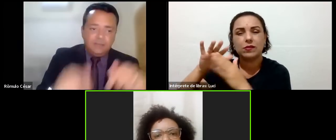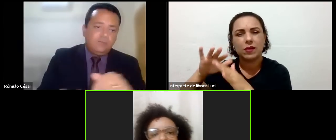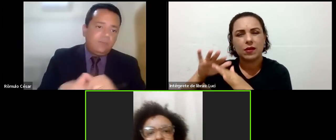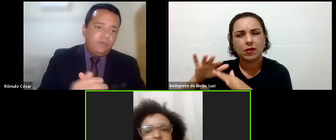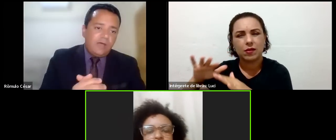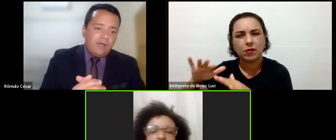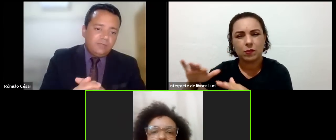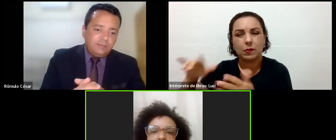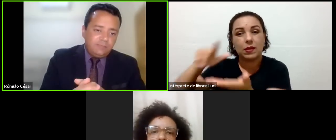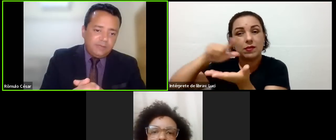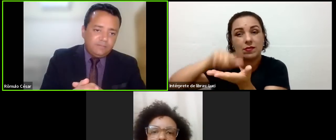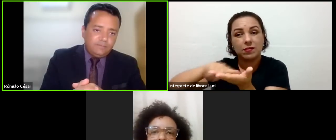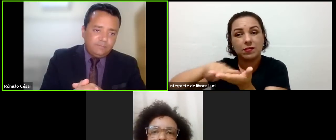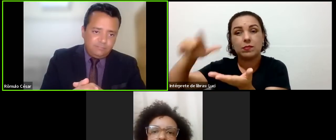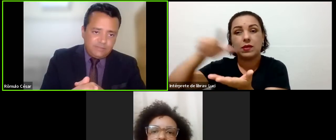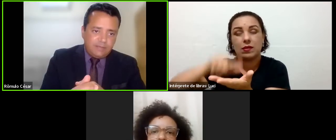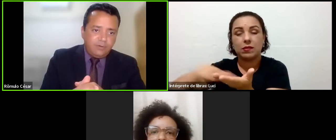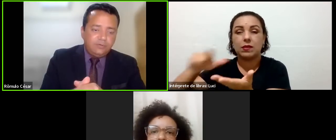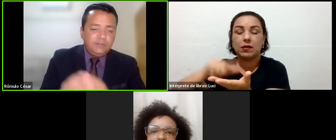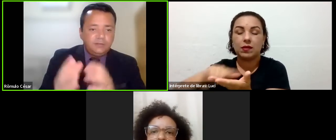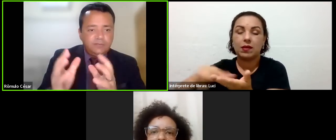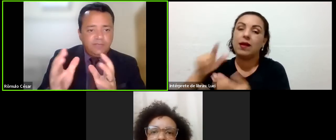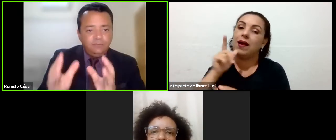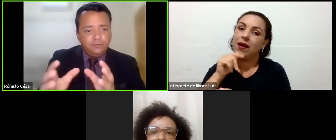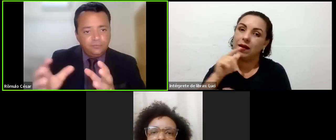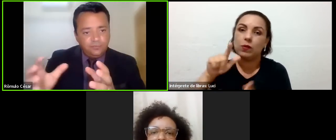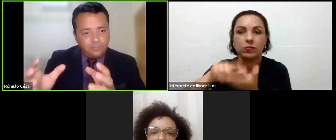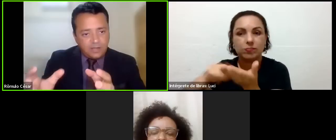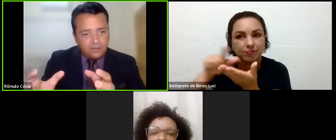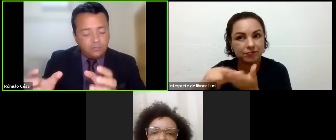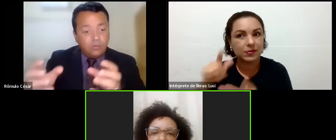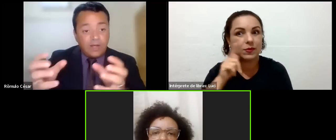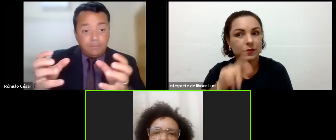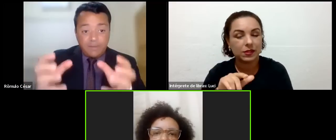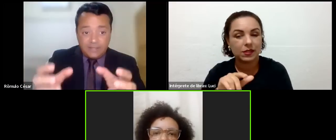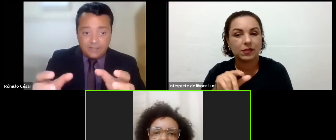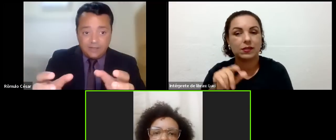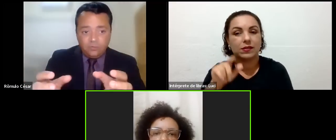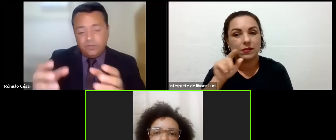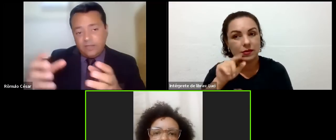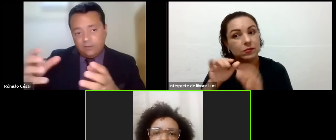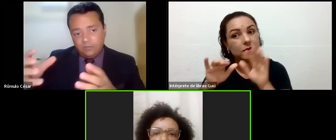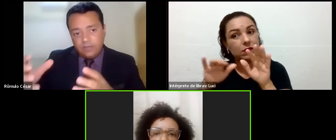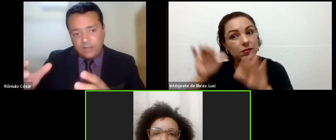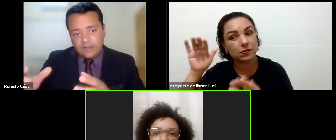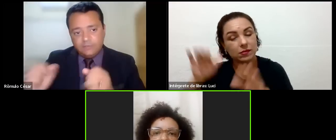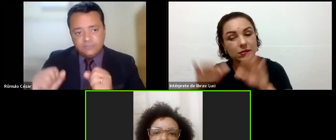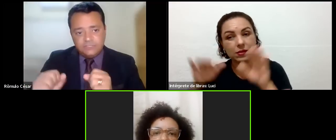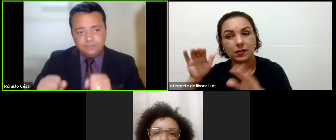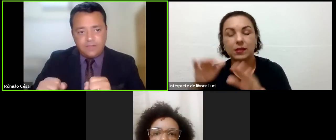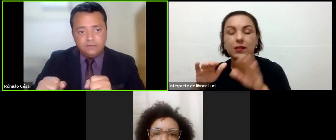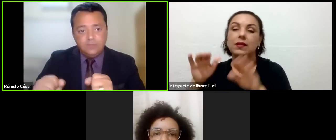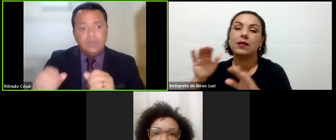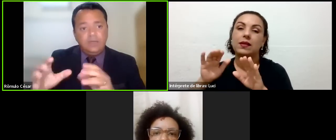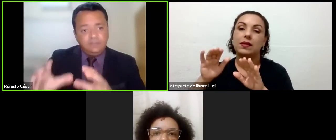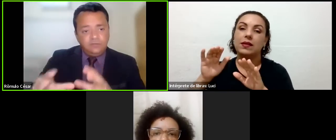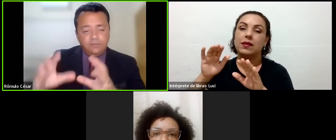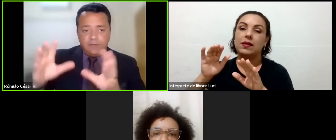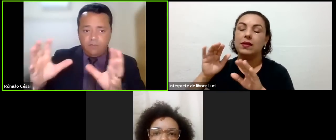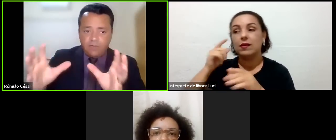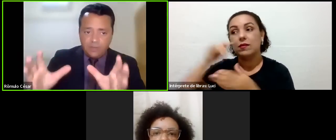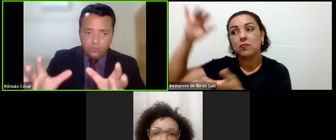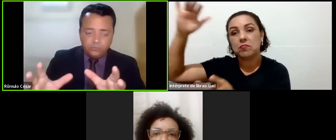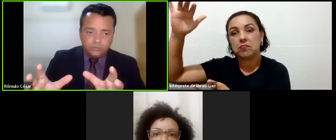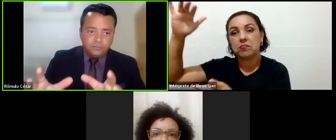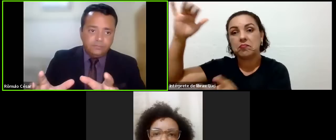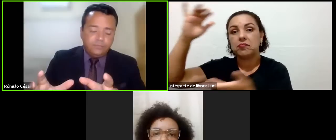para ter uma boa água também. Tá bom? Então, tem o filtro de barro com prata coloidal, carvão ativado, e se